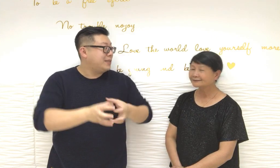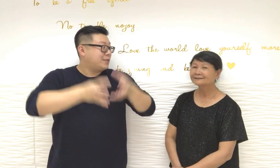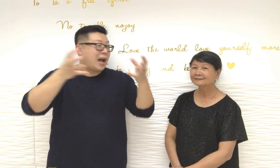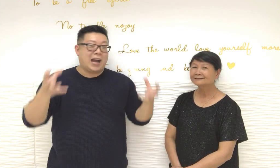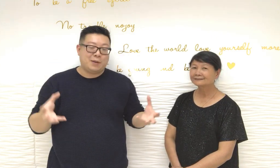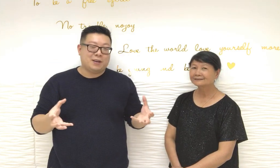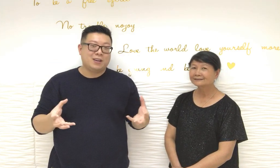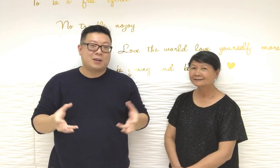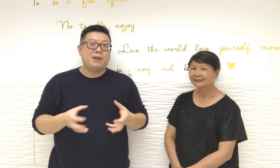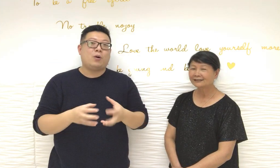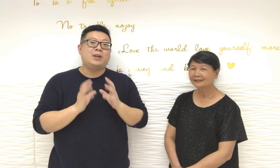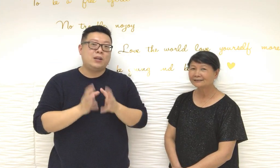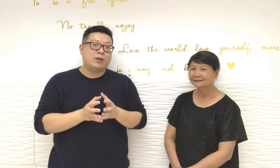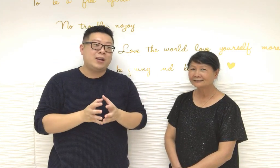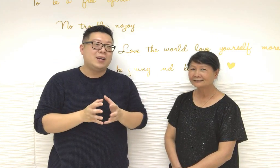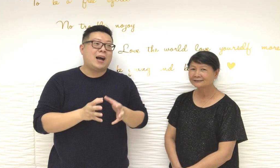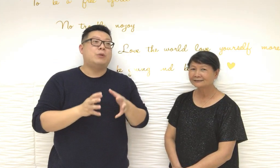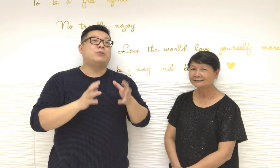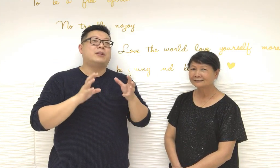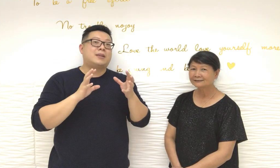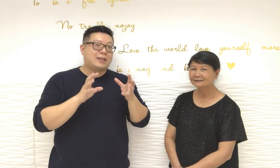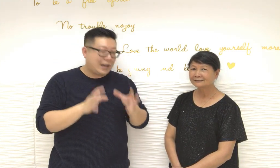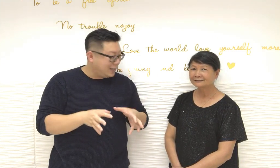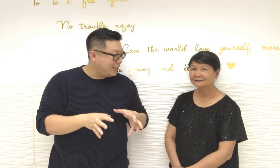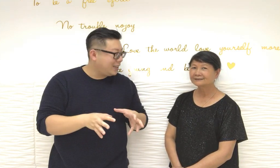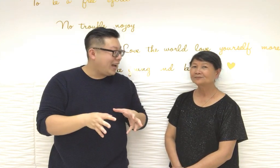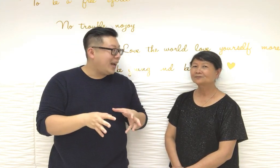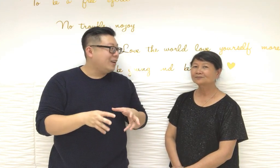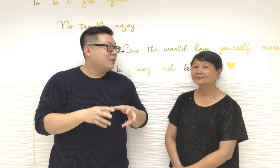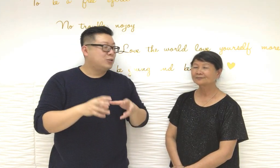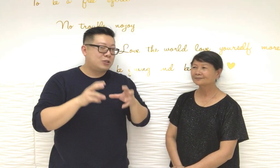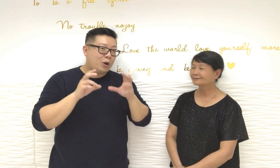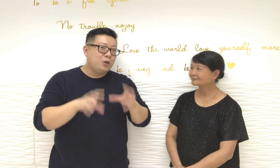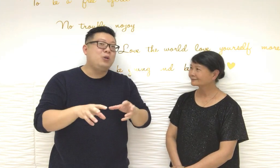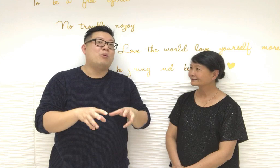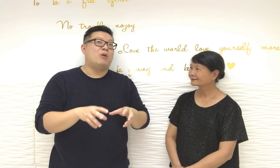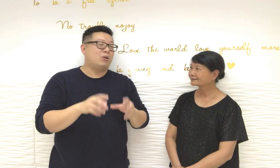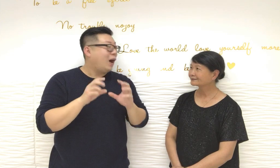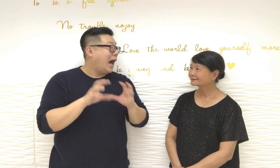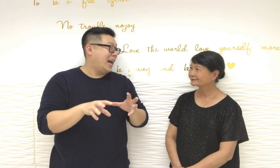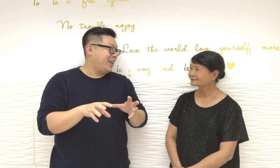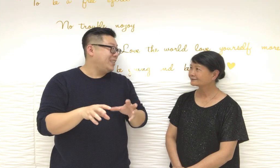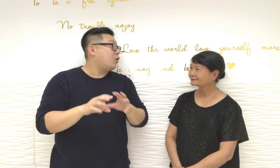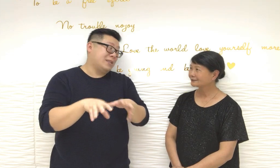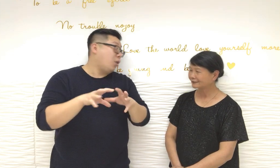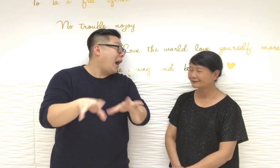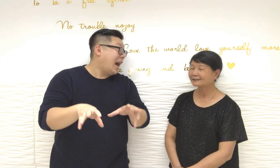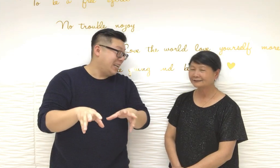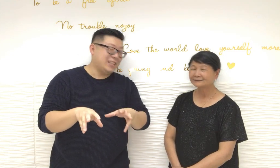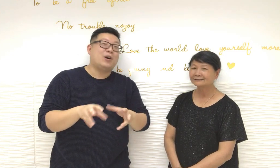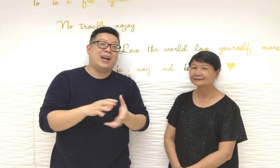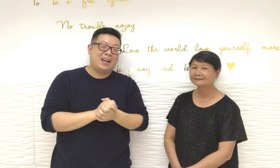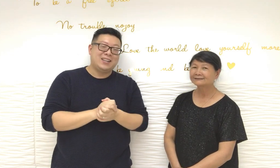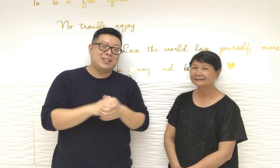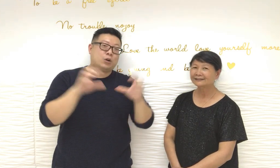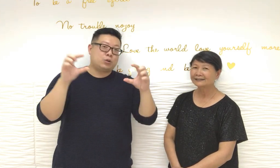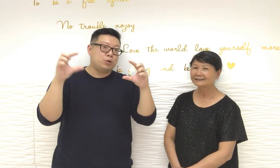一直放那你可以這個是會更加催旺那一刻其實那一刻只是那那段